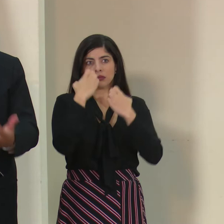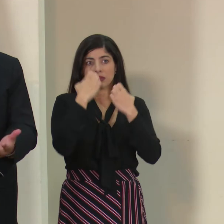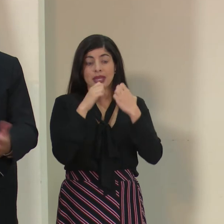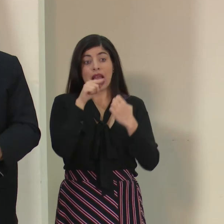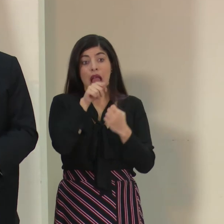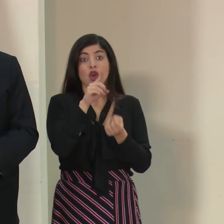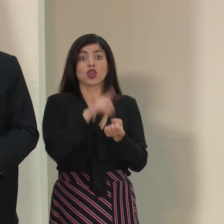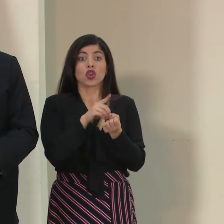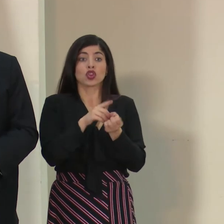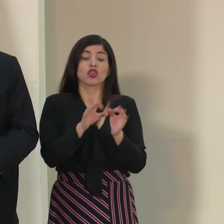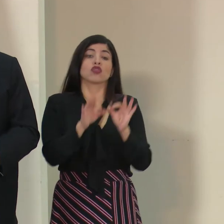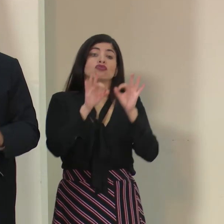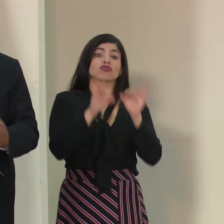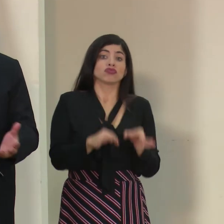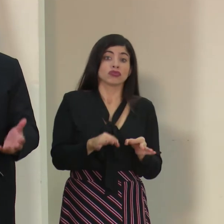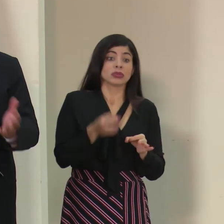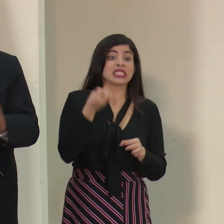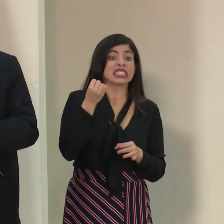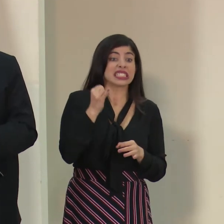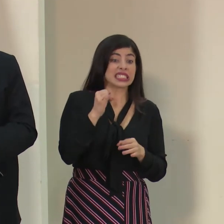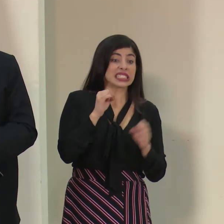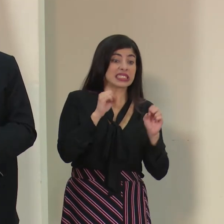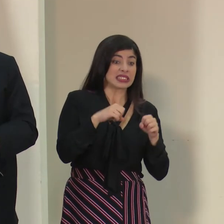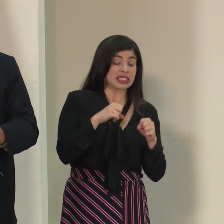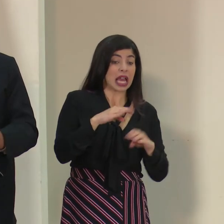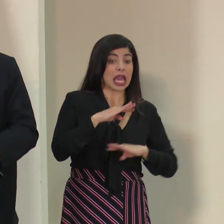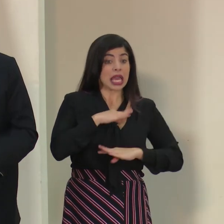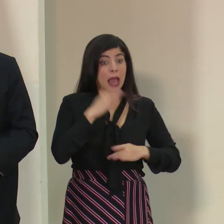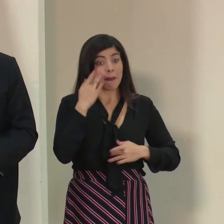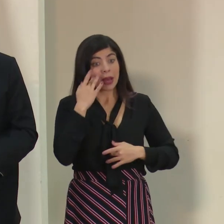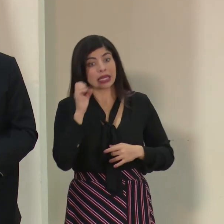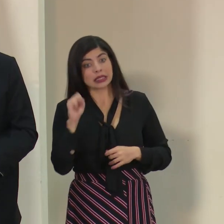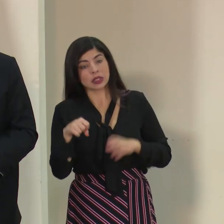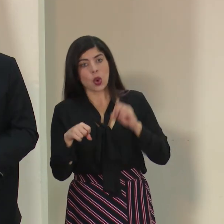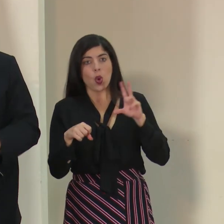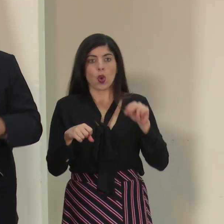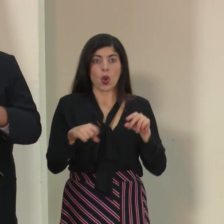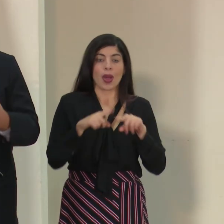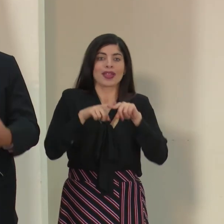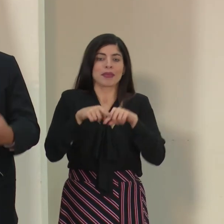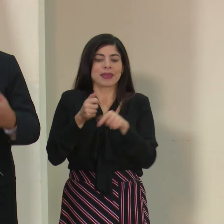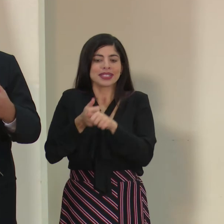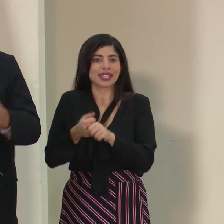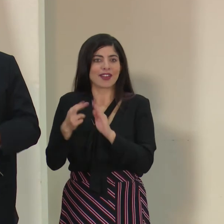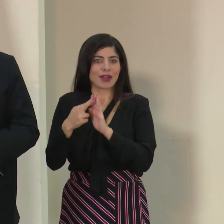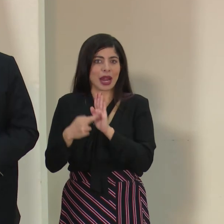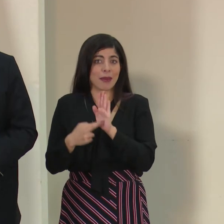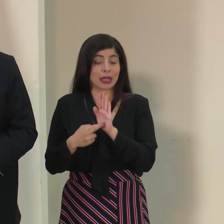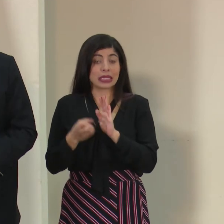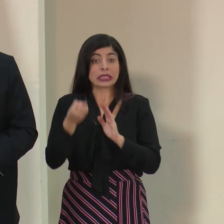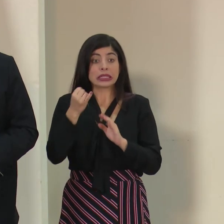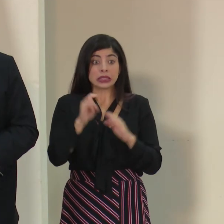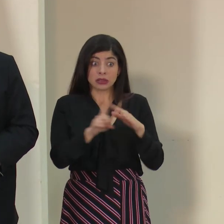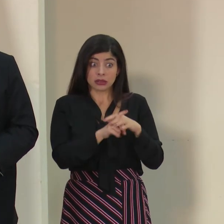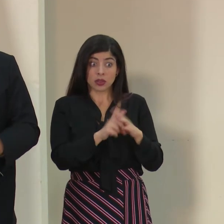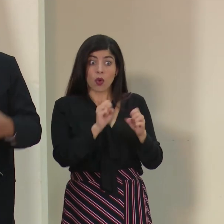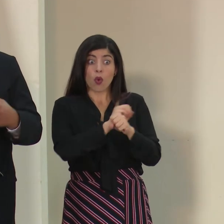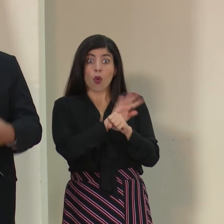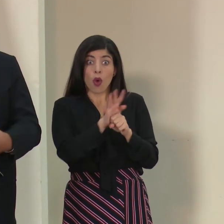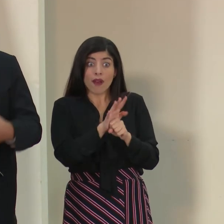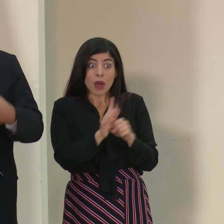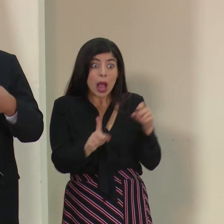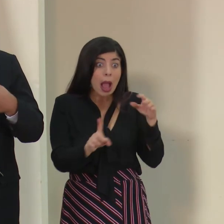médico determina si es viable o no es la incapacidad de acuerdo a este reglamento. En caso de que se presente algún caso de coronavirus,